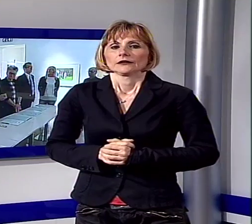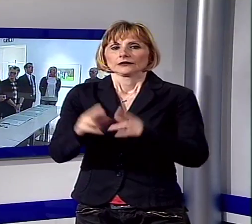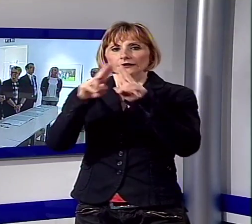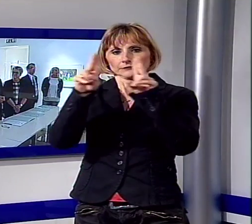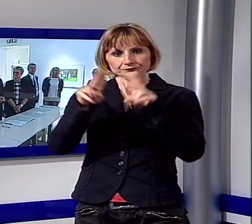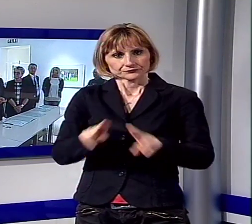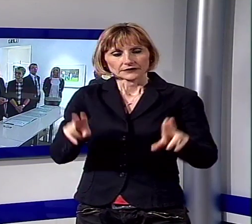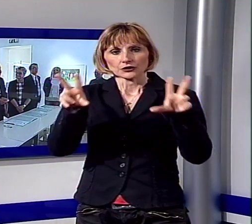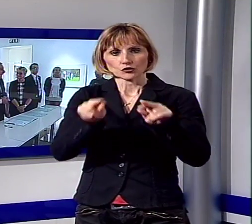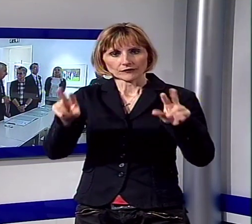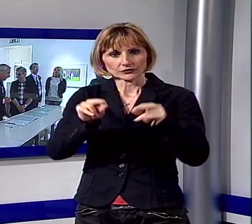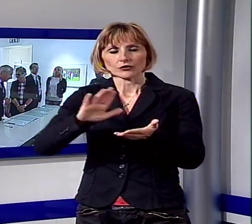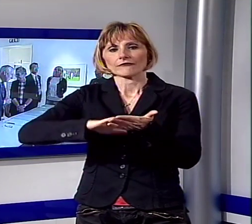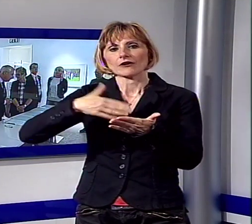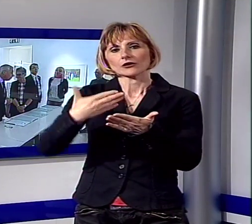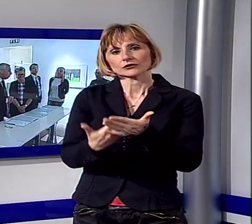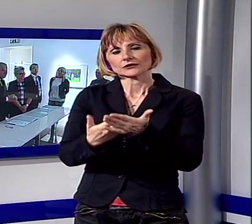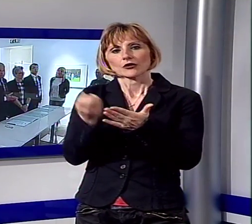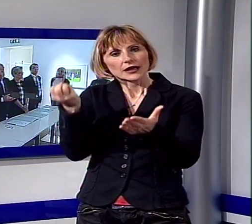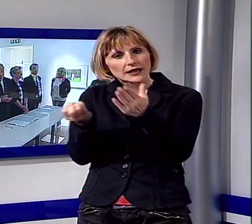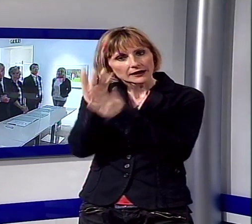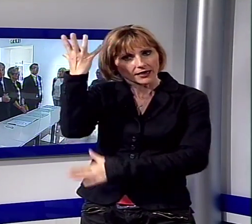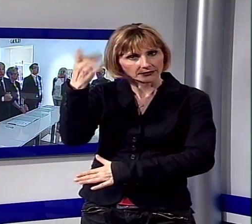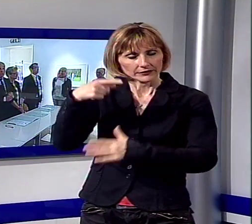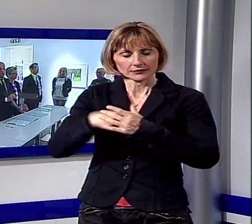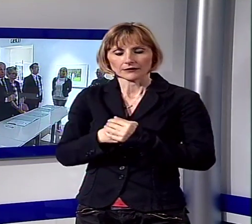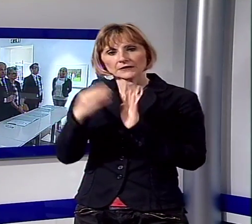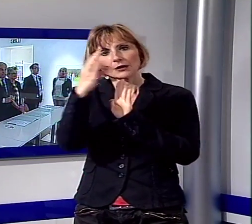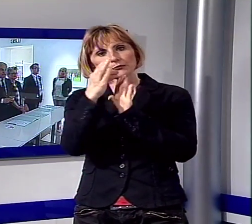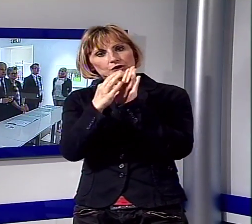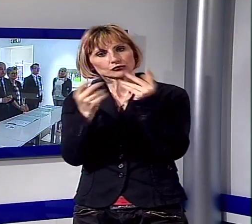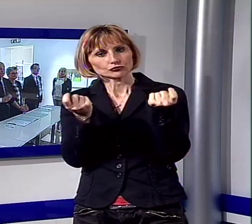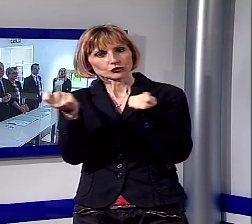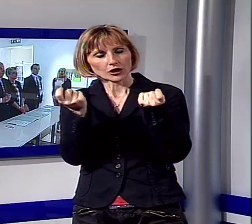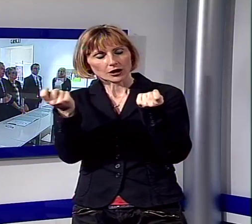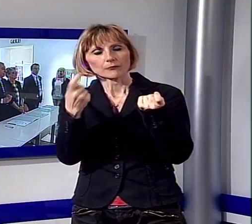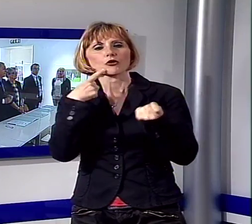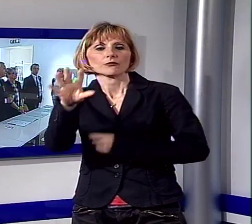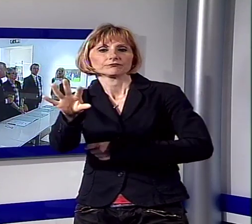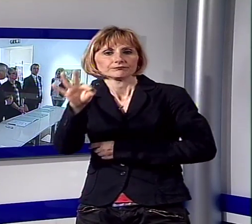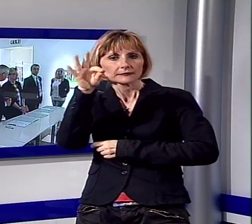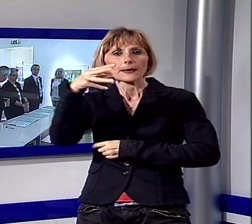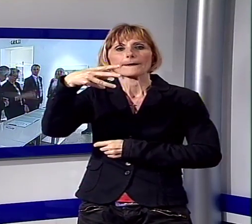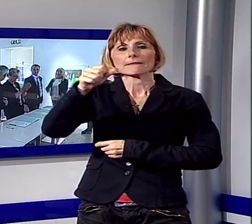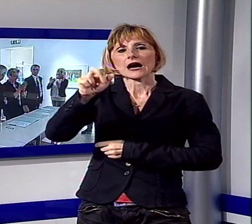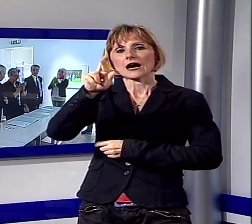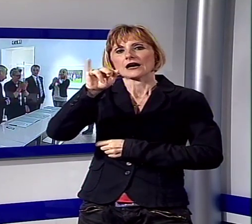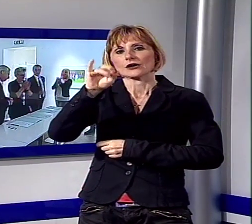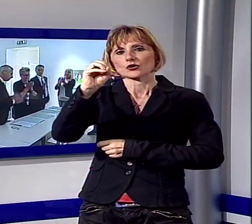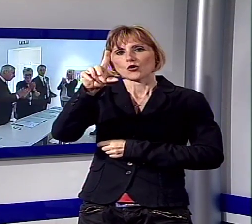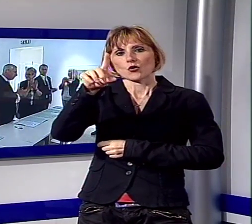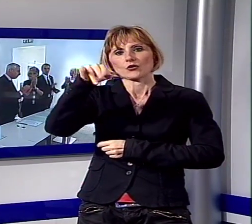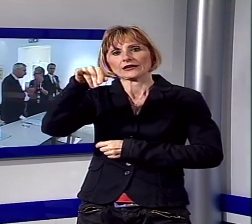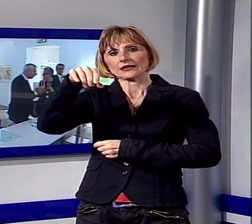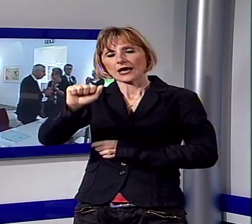Internazionalizzazione, innovazione, valorizzazione della creatività, questi i principi che hanno guidato il sindaco del Ghingero nella scelta di Marialina Marcucci, manager